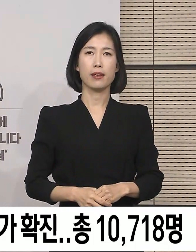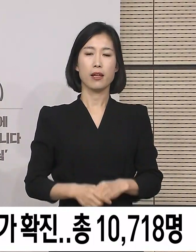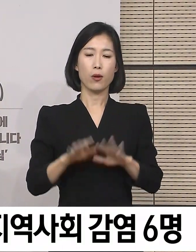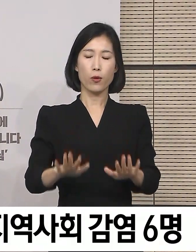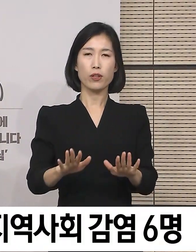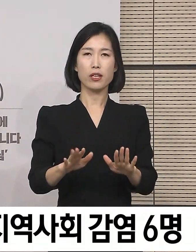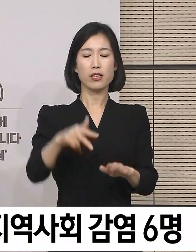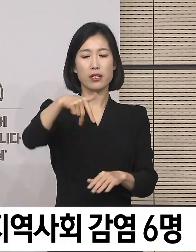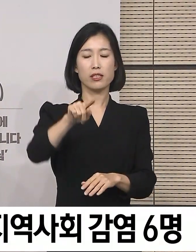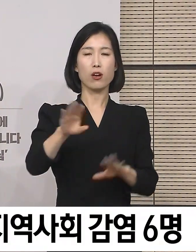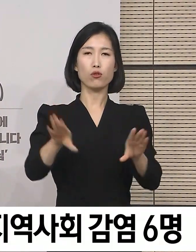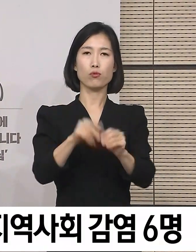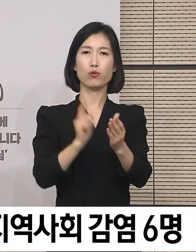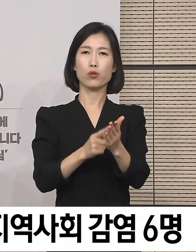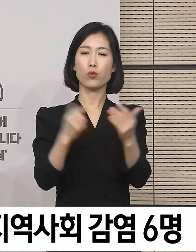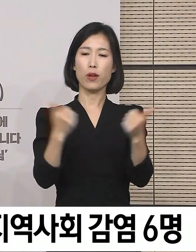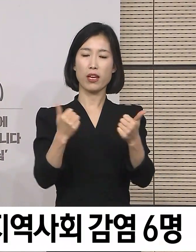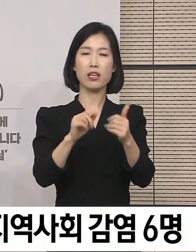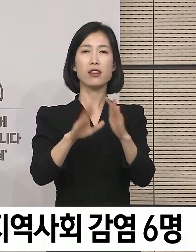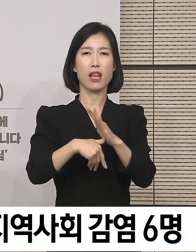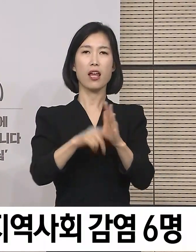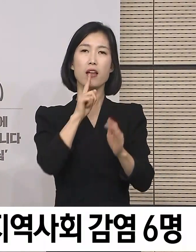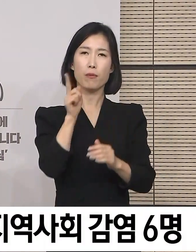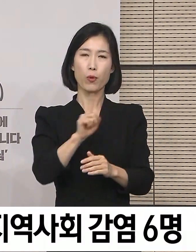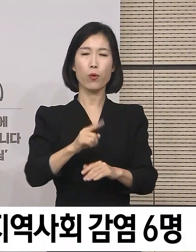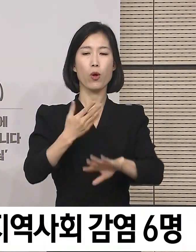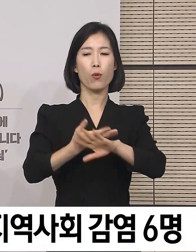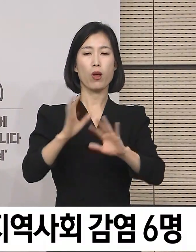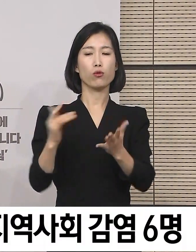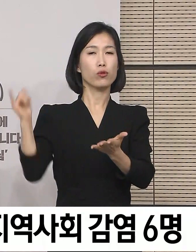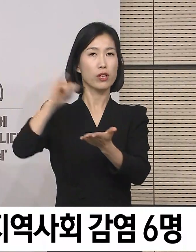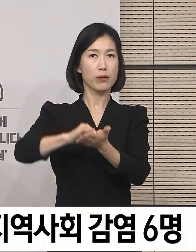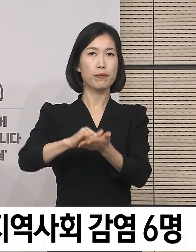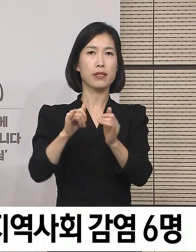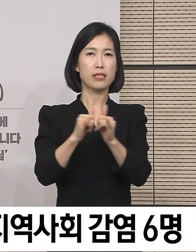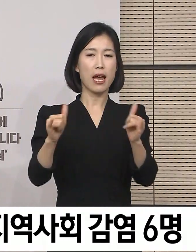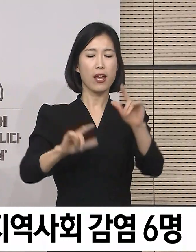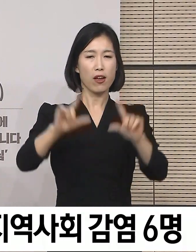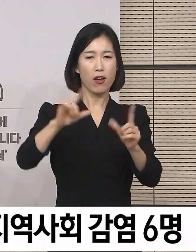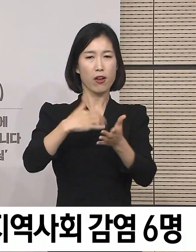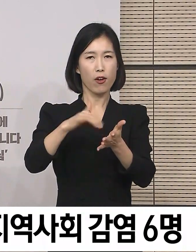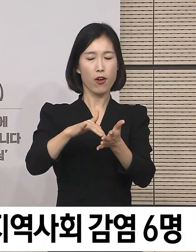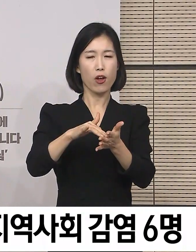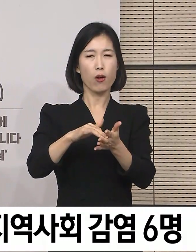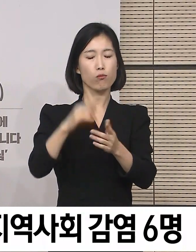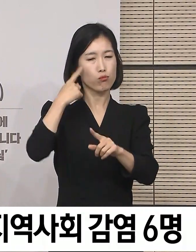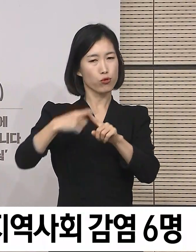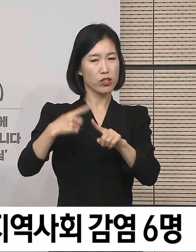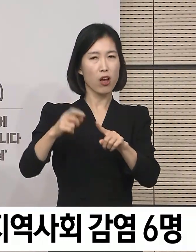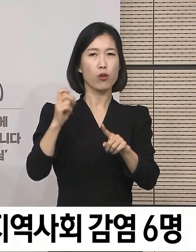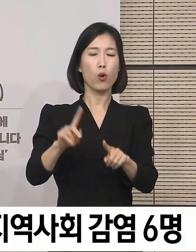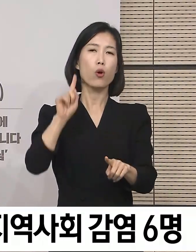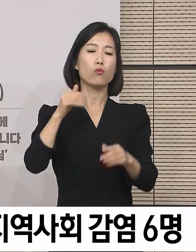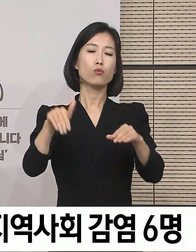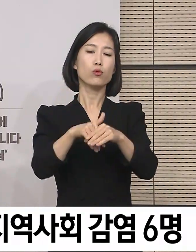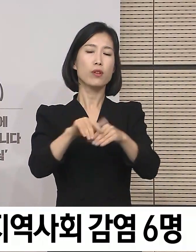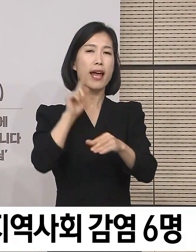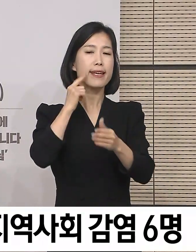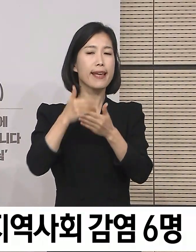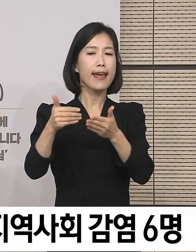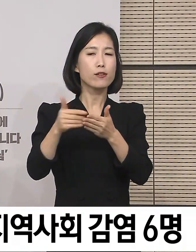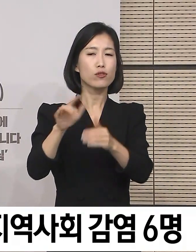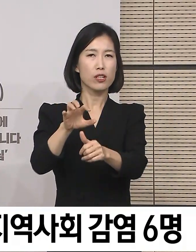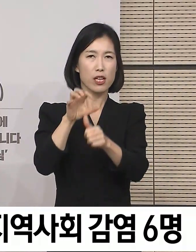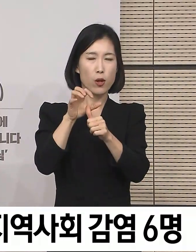오늘 정세균 총리 주재로 열린 회의에서는 해외 입국자 현황 및 추이 분석, 문화예술을 통한 의료진